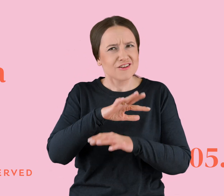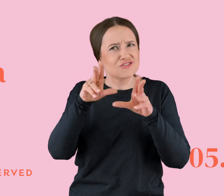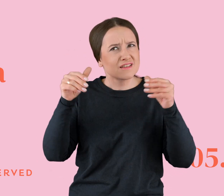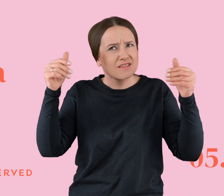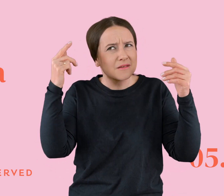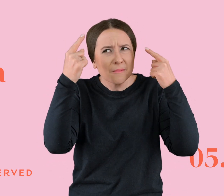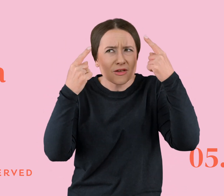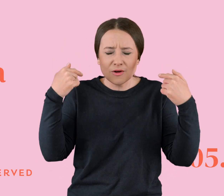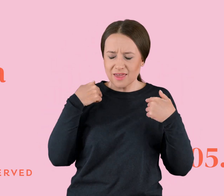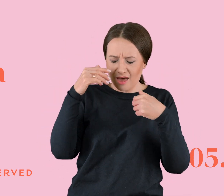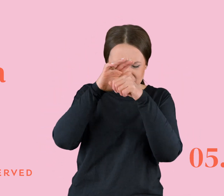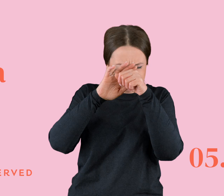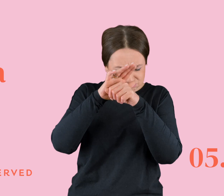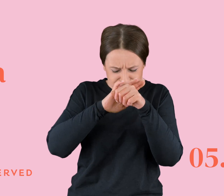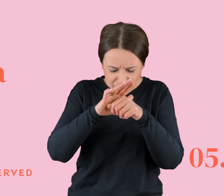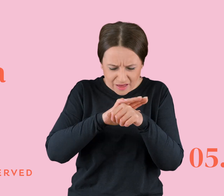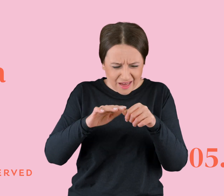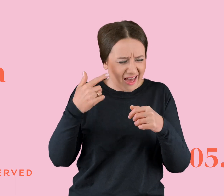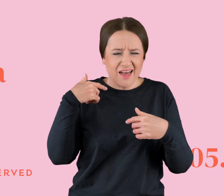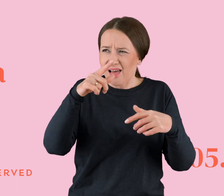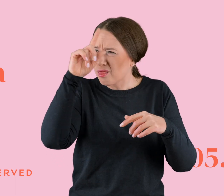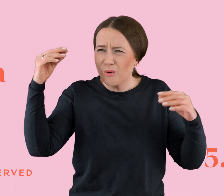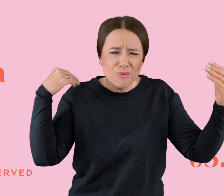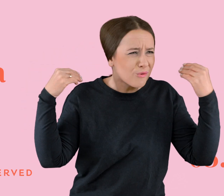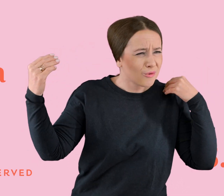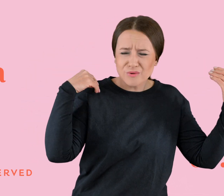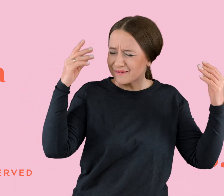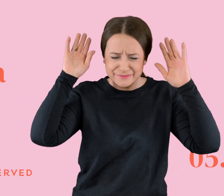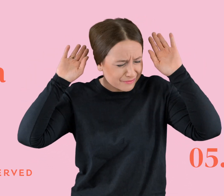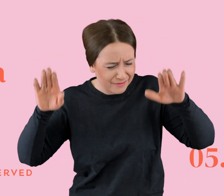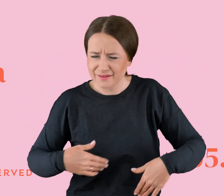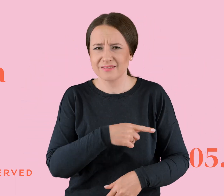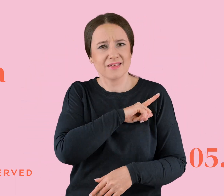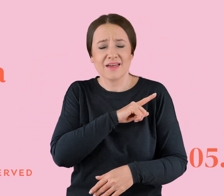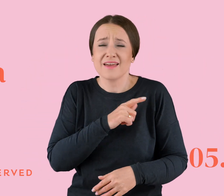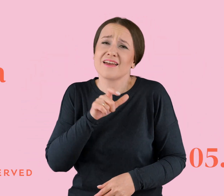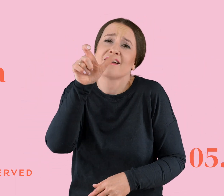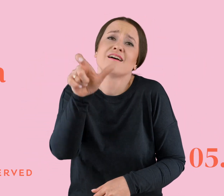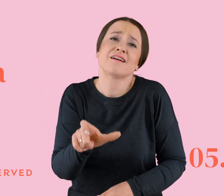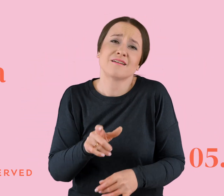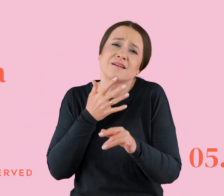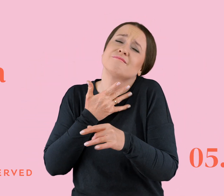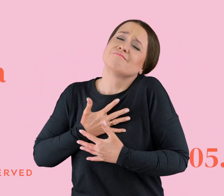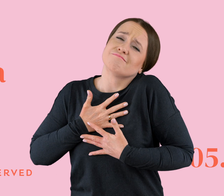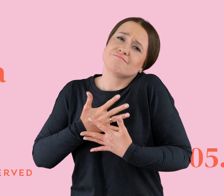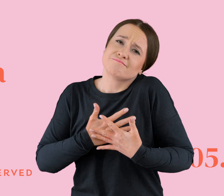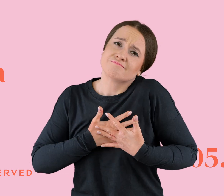może. Ale nie dbam o to, co mówią. Zakochałam się w Tobie. Chcą mnie odciągnąć, ale nie znają prawdy.